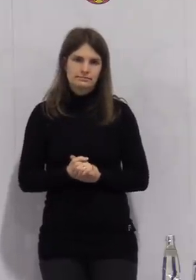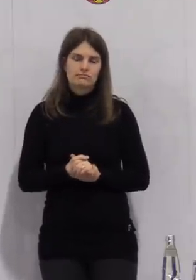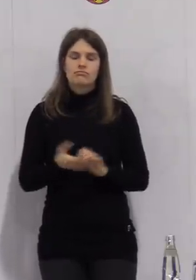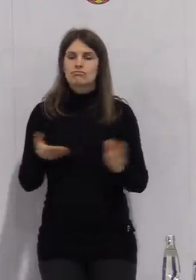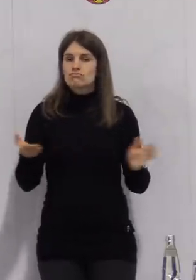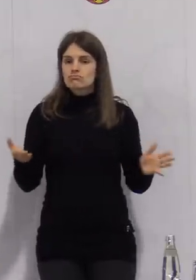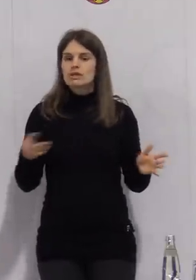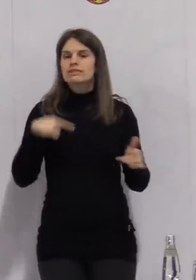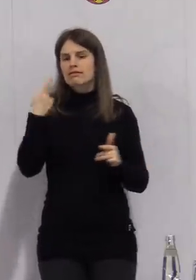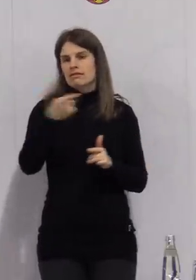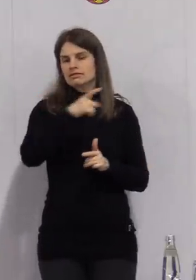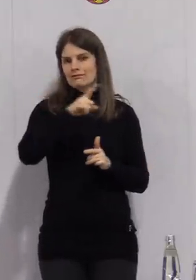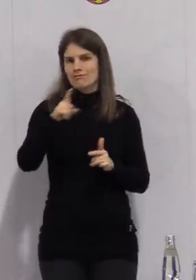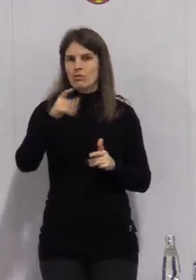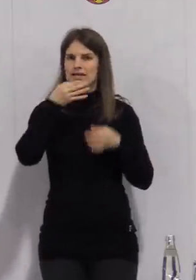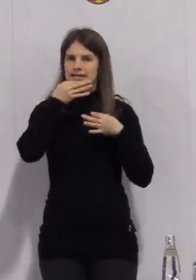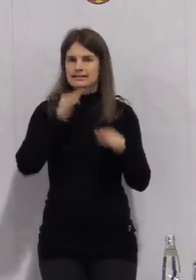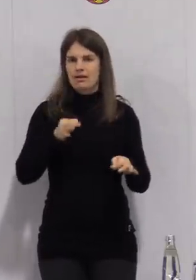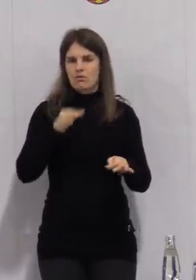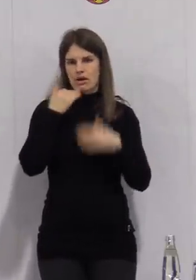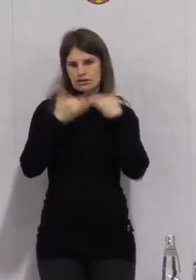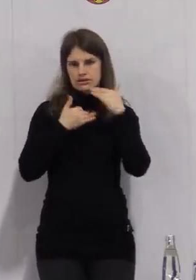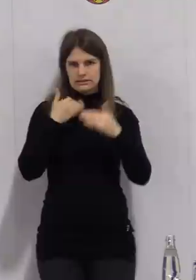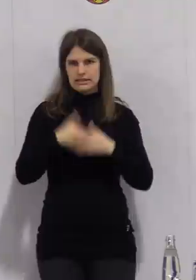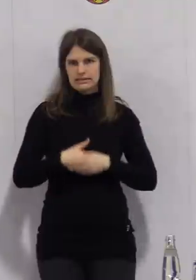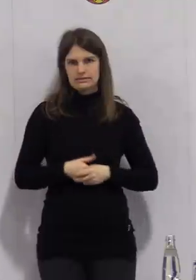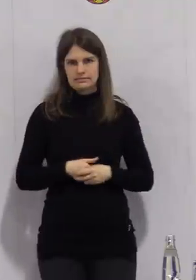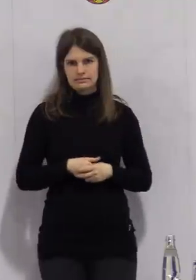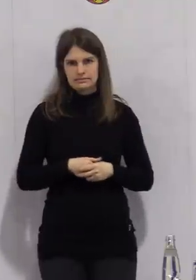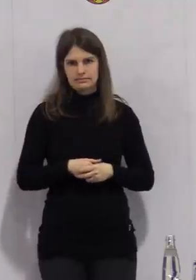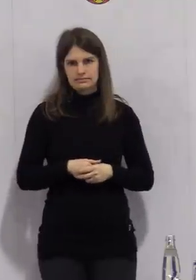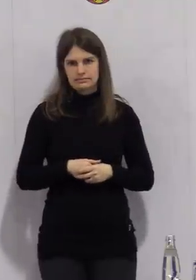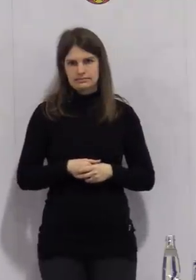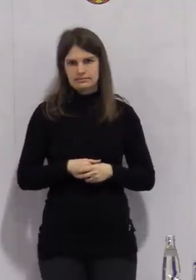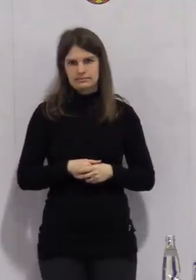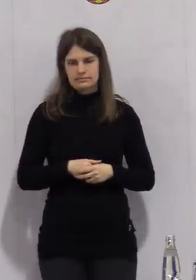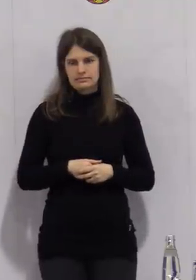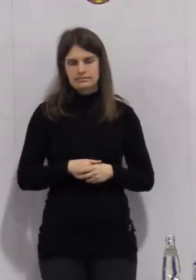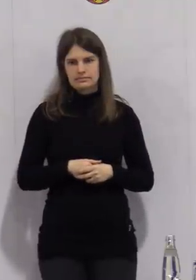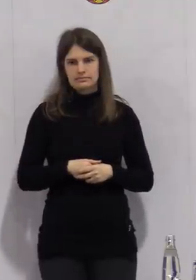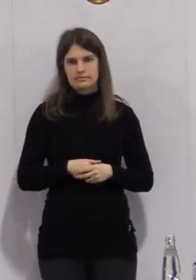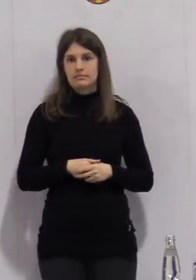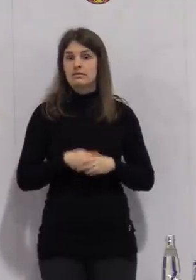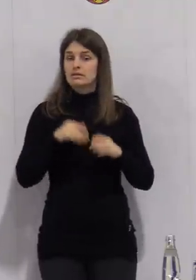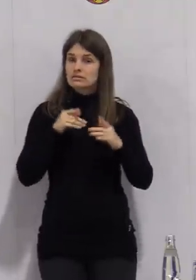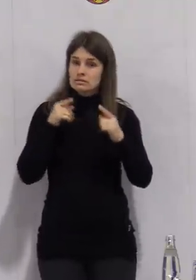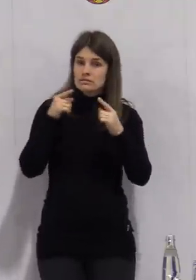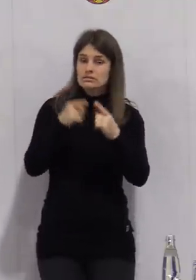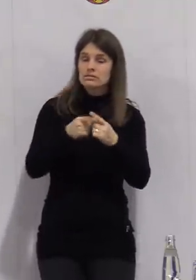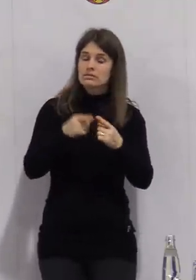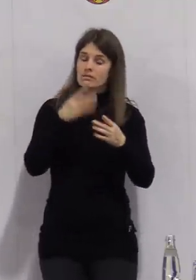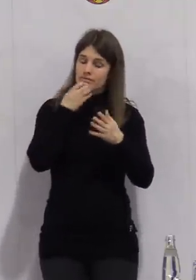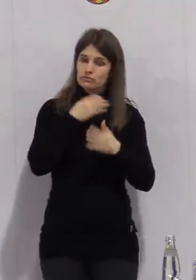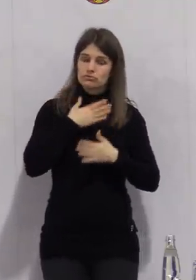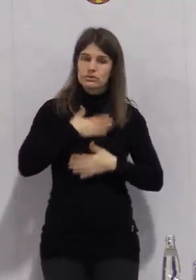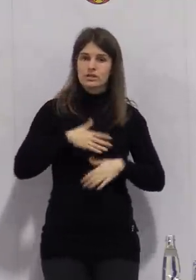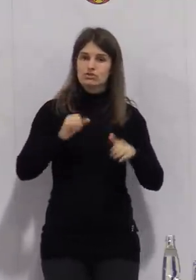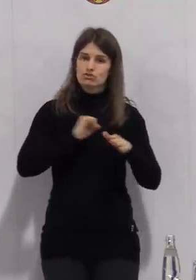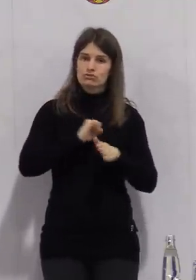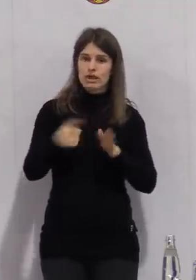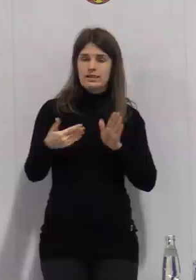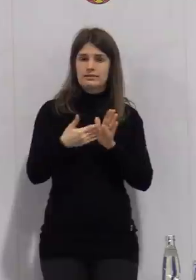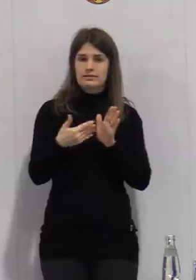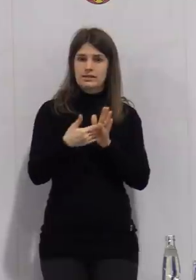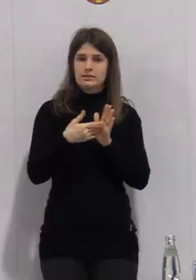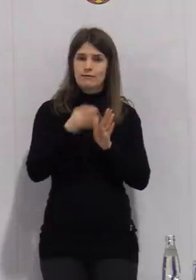noch einmal genauer berichten. Ziel ist es, die dauerhafte Etablierung von Schnelltests an den